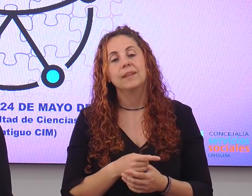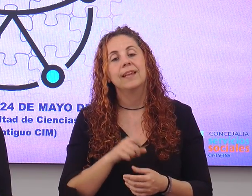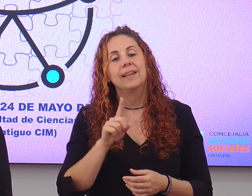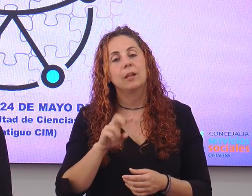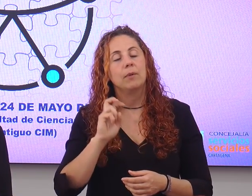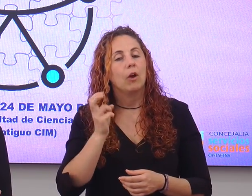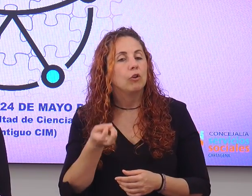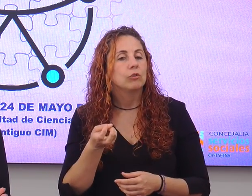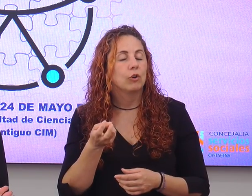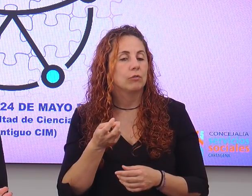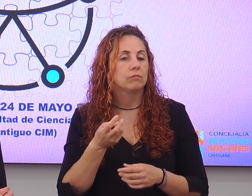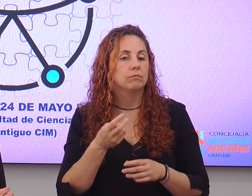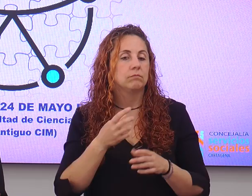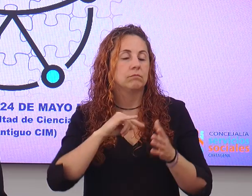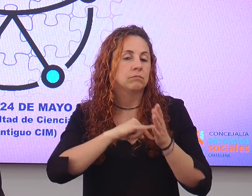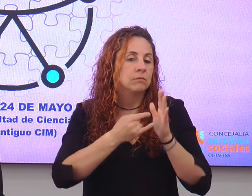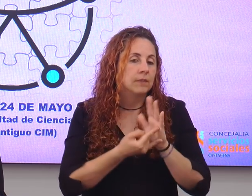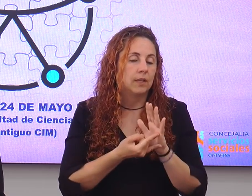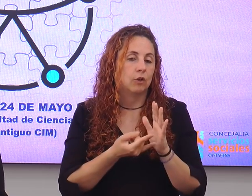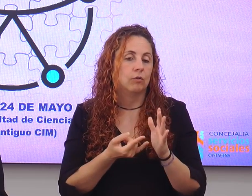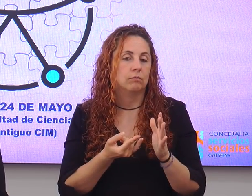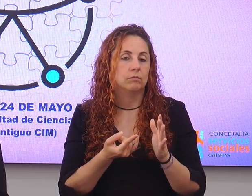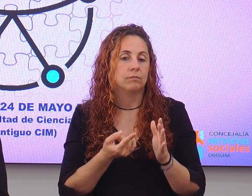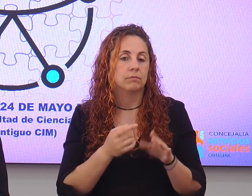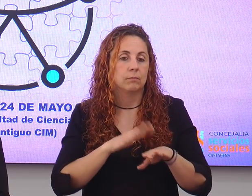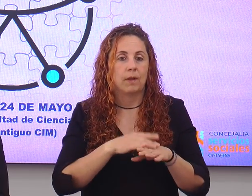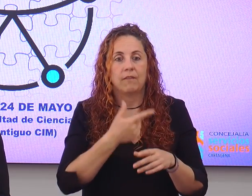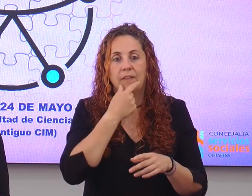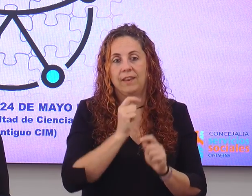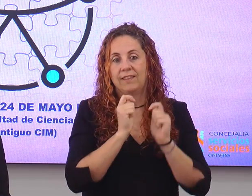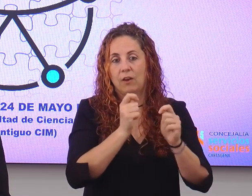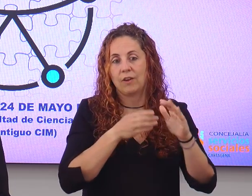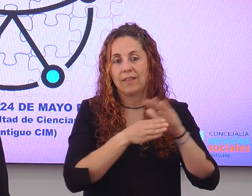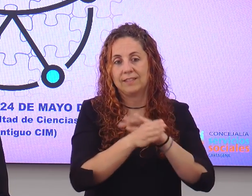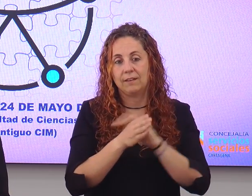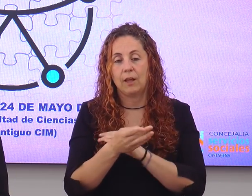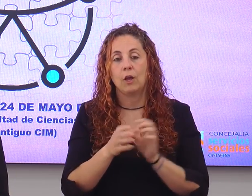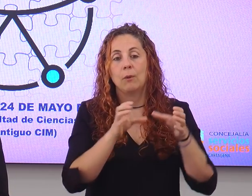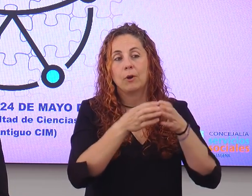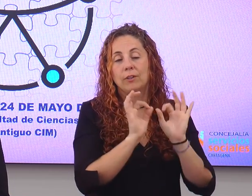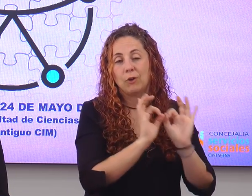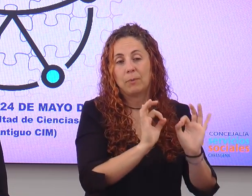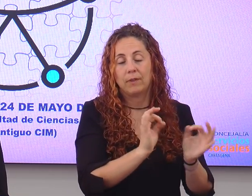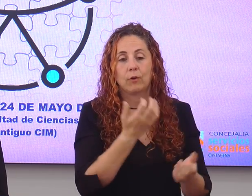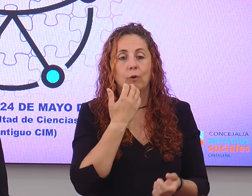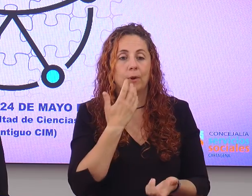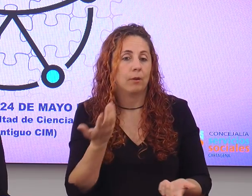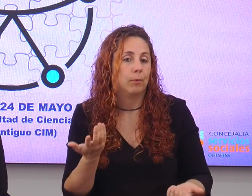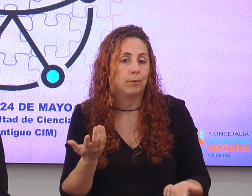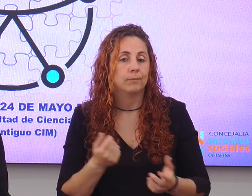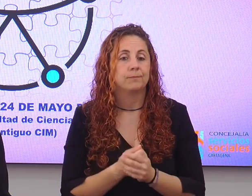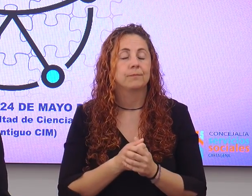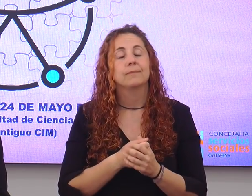habrán otros medios para facilitar la accesibilidad para colectivos determinados, como puedan ser